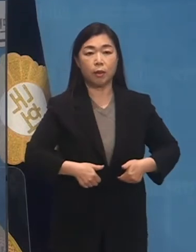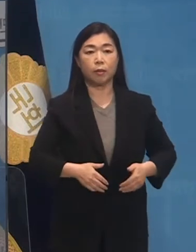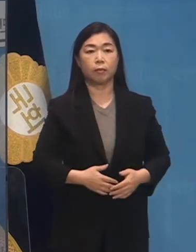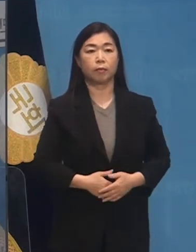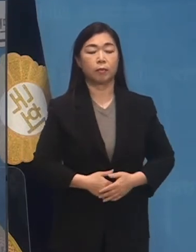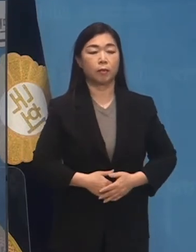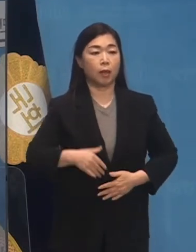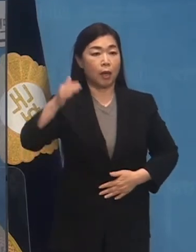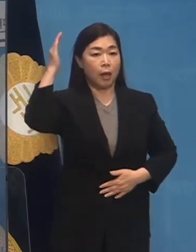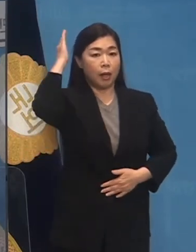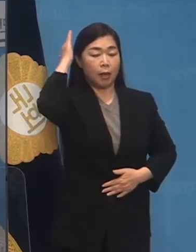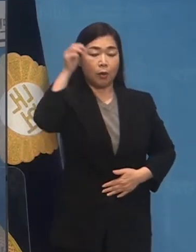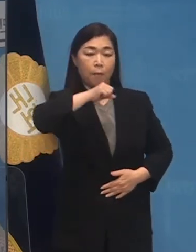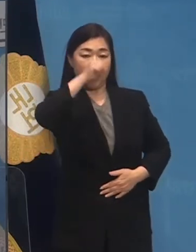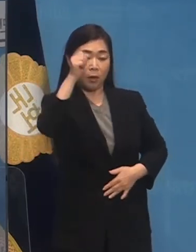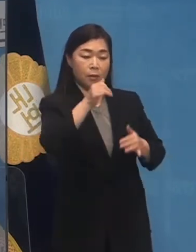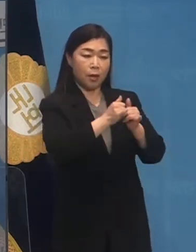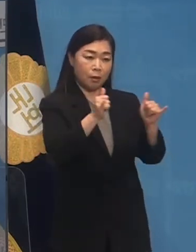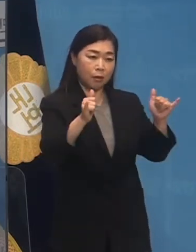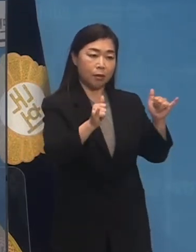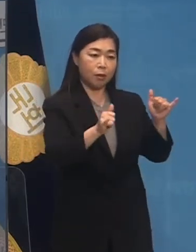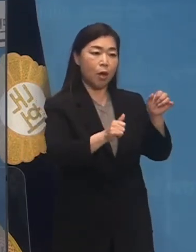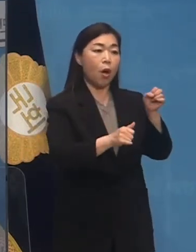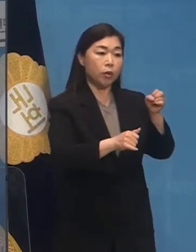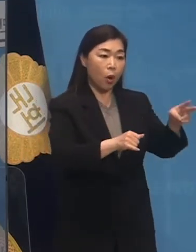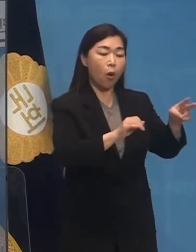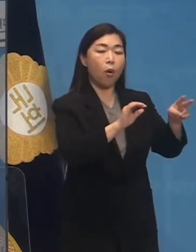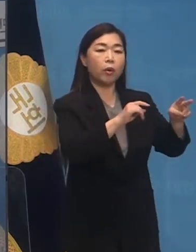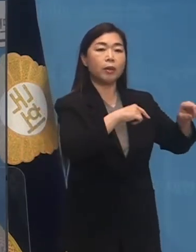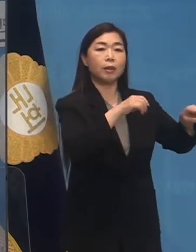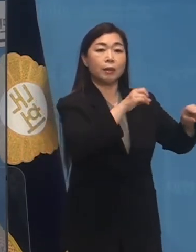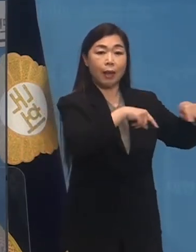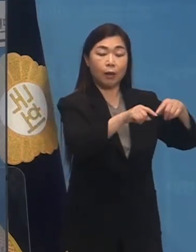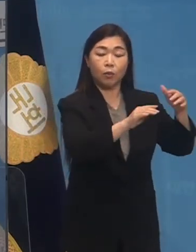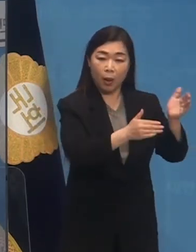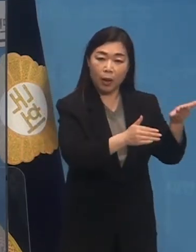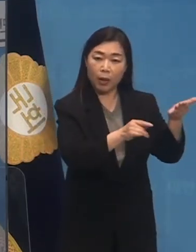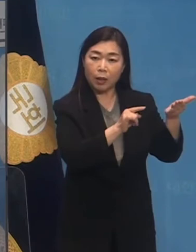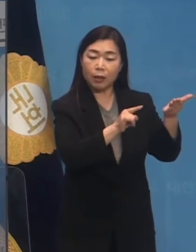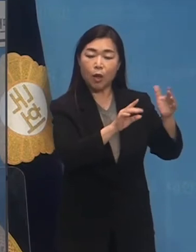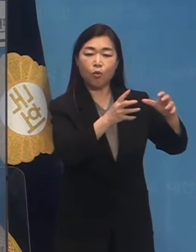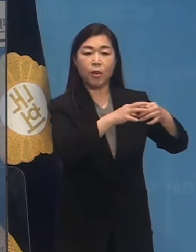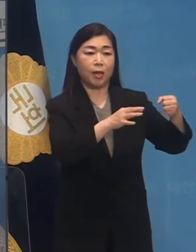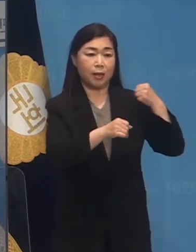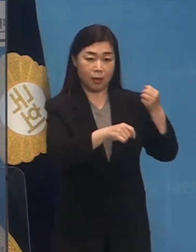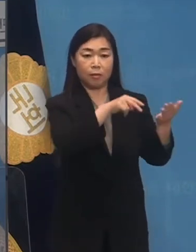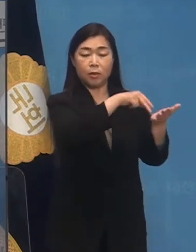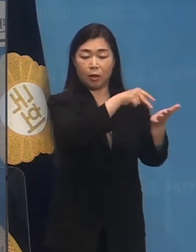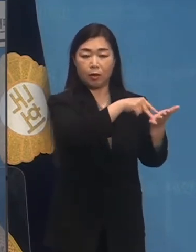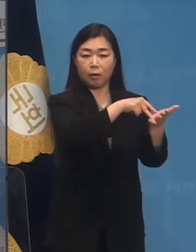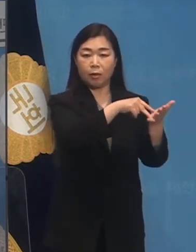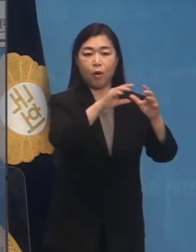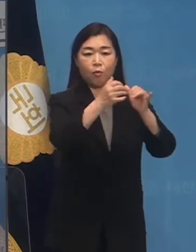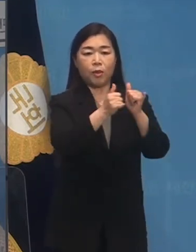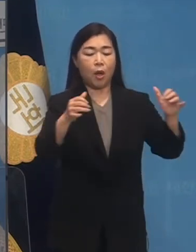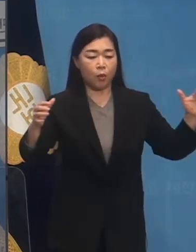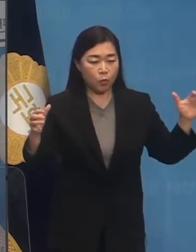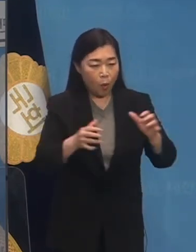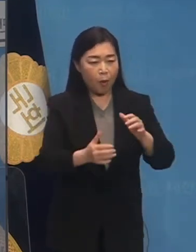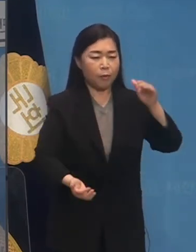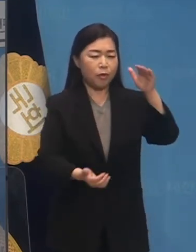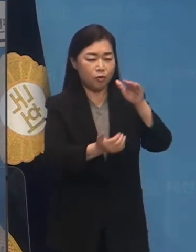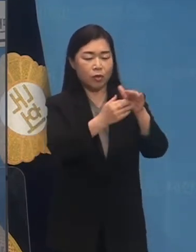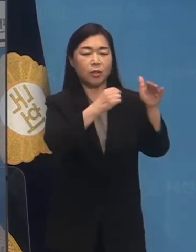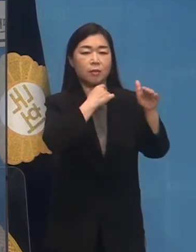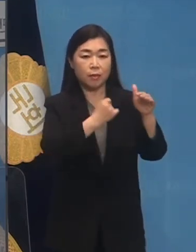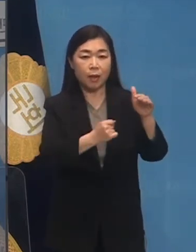대통령 당선인을 배출한 차기 여당이 국민통합을 이루겠다는 당선인의 약속을 위해